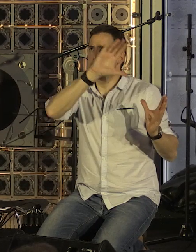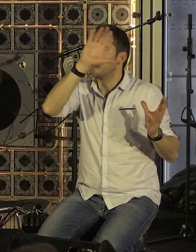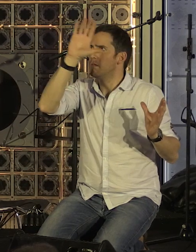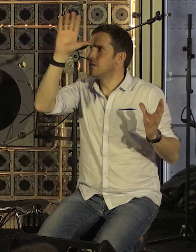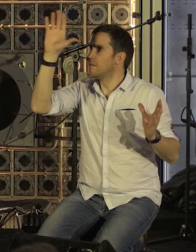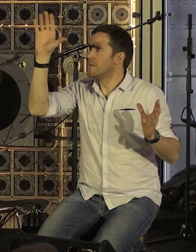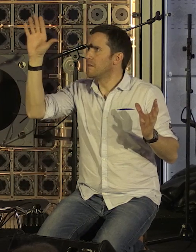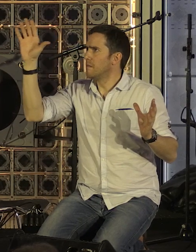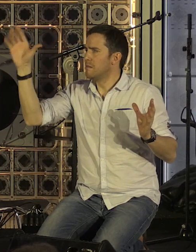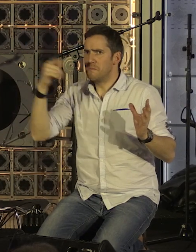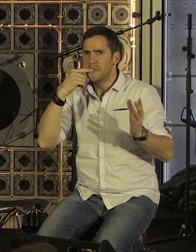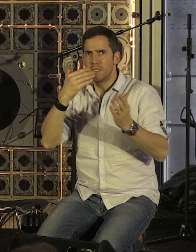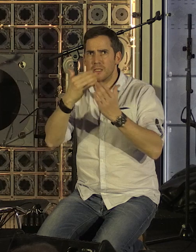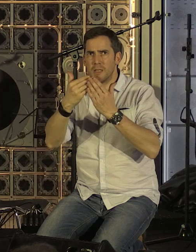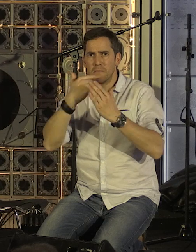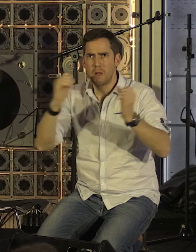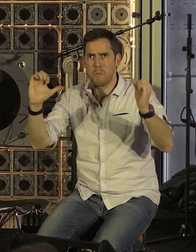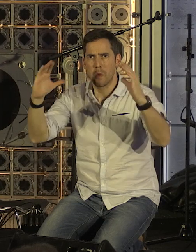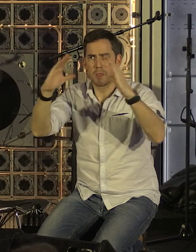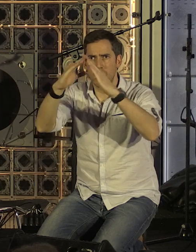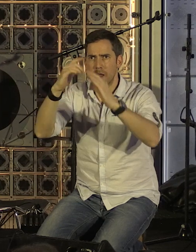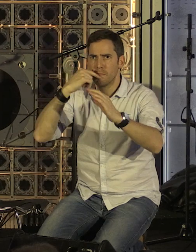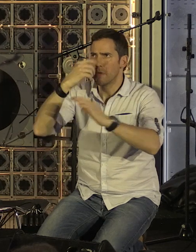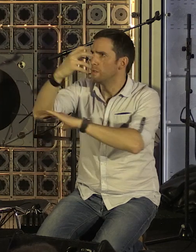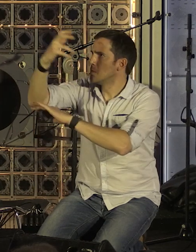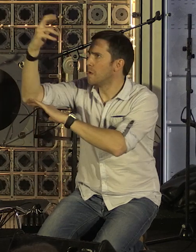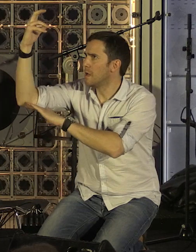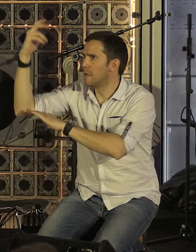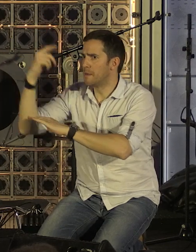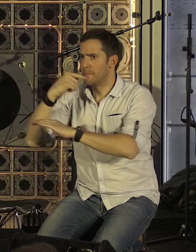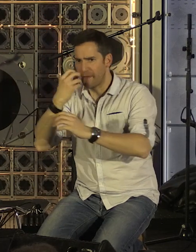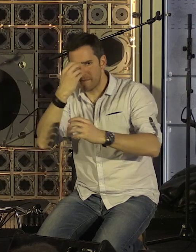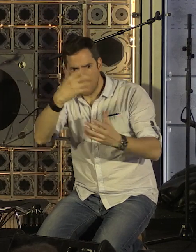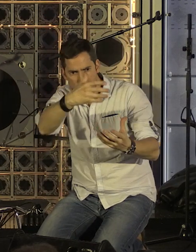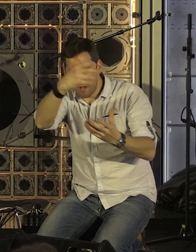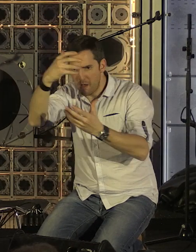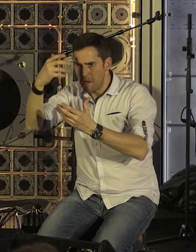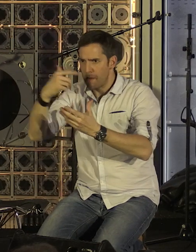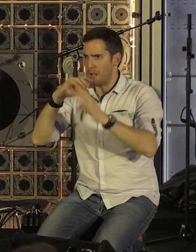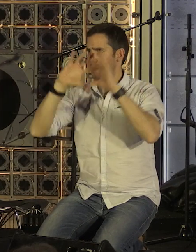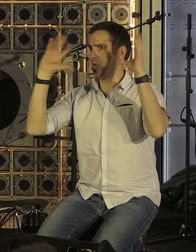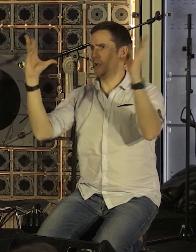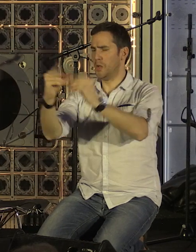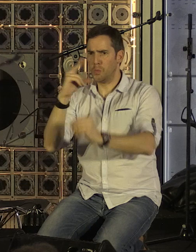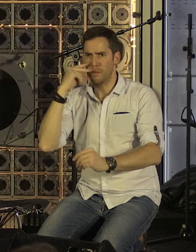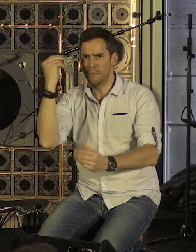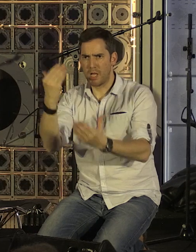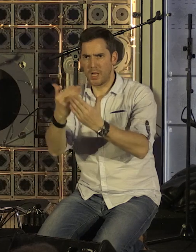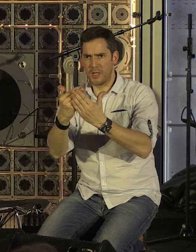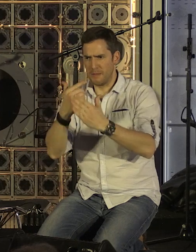colonie, les montagnes aux jours idées, et les beaux carrés de fleurs, l'humanité, et jusqu'au serpent au gourdin.